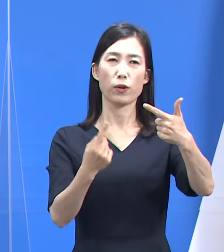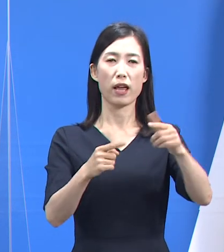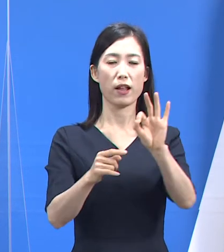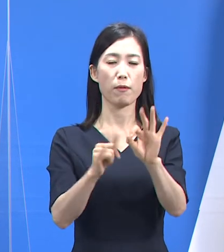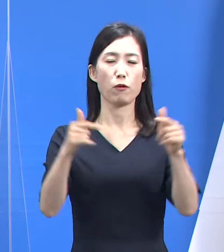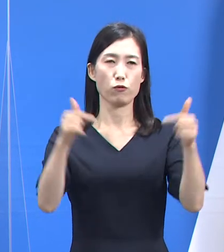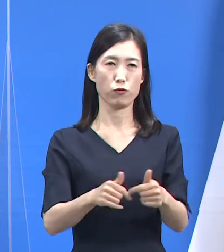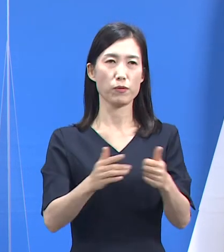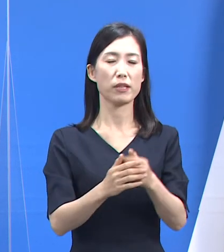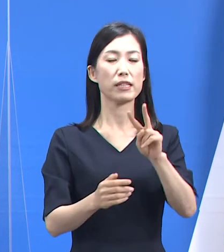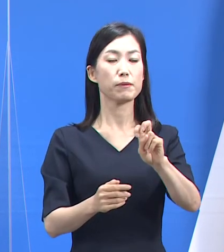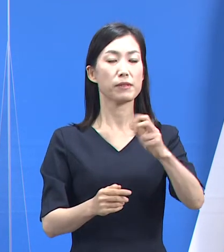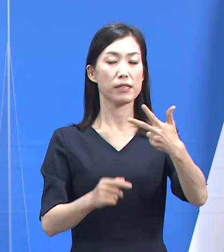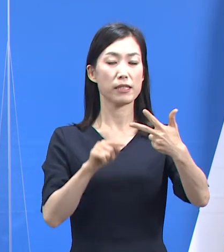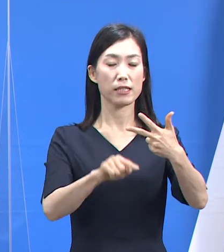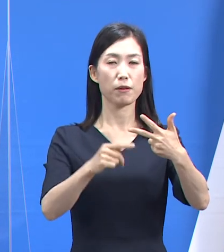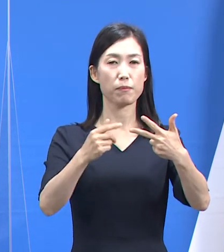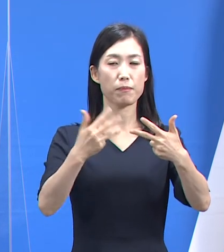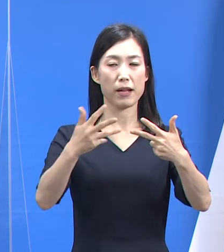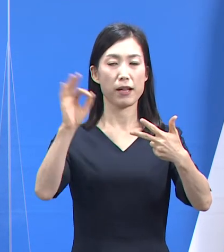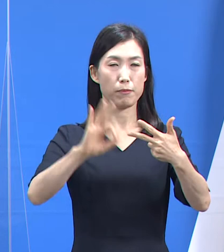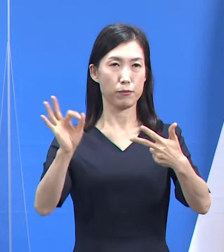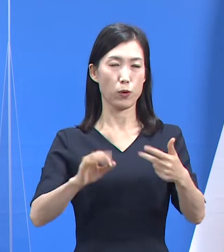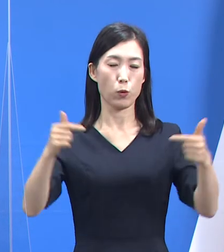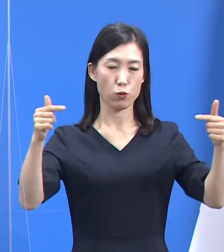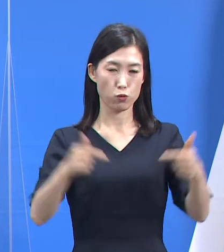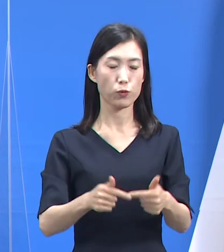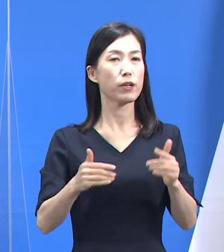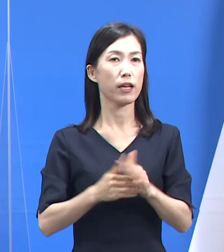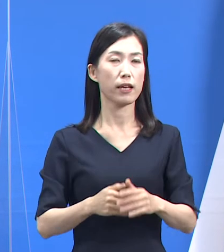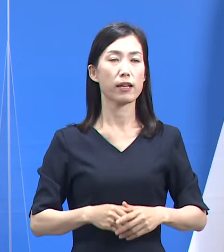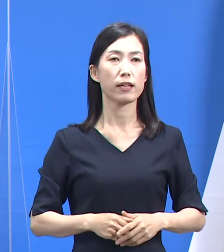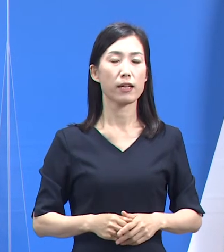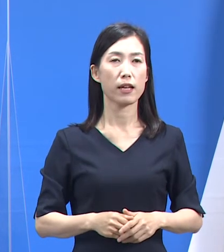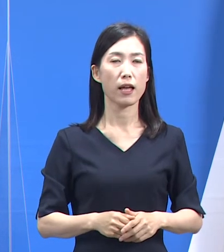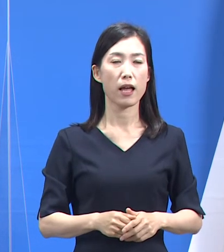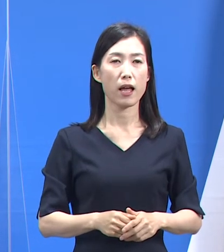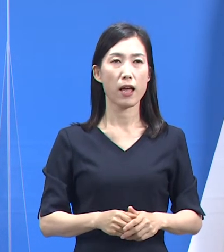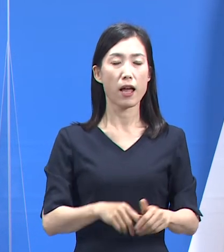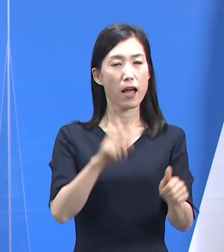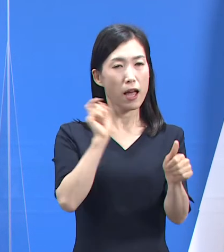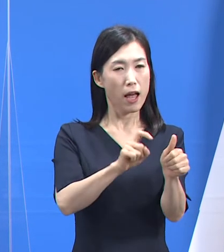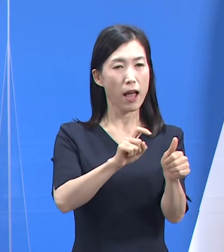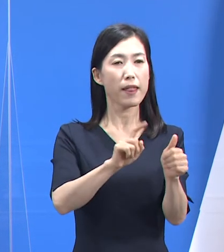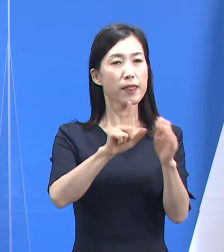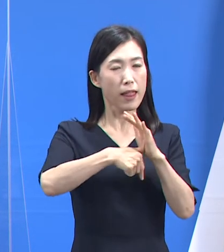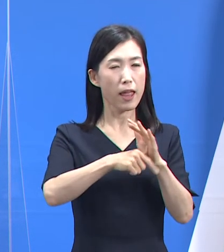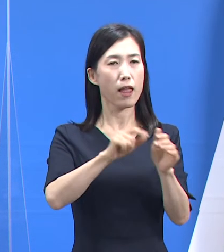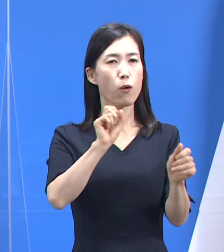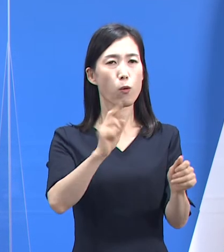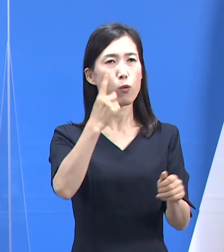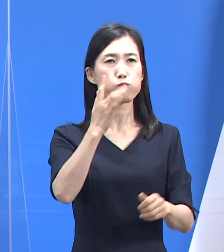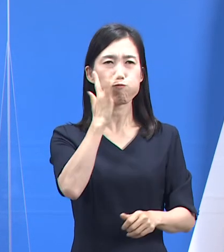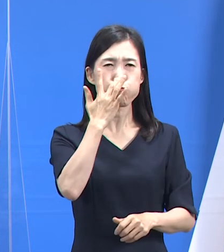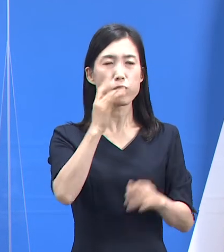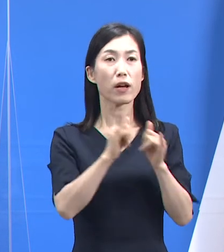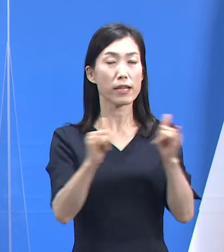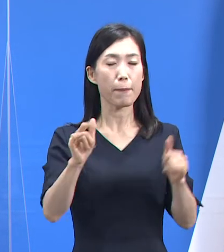27.8% 감소했습니다. 진단일 당시 감염 경로를 알 수 없는 확진자는